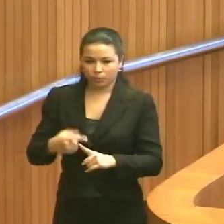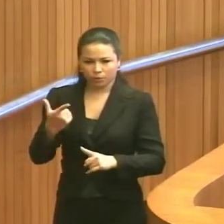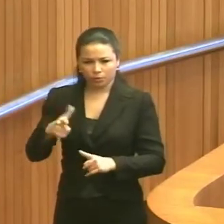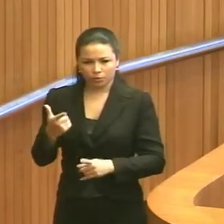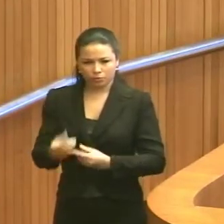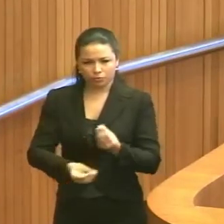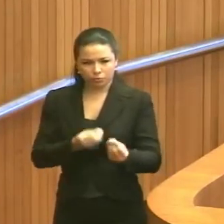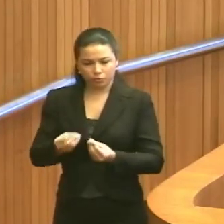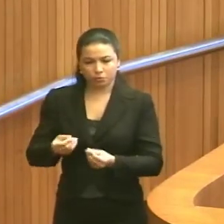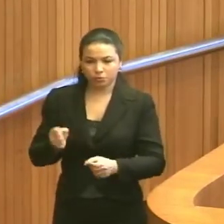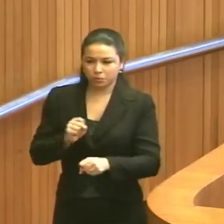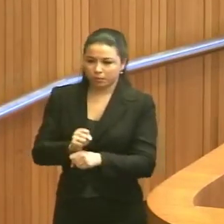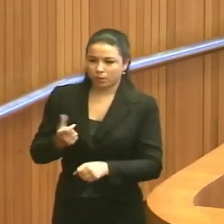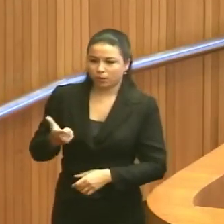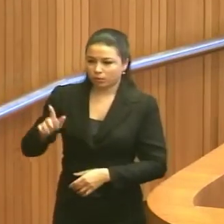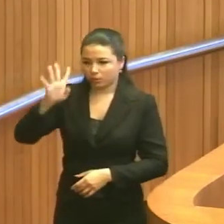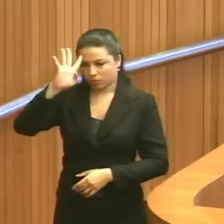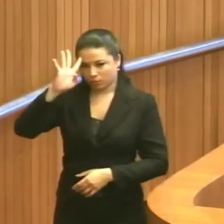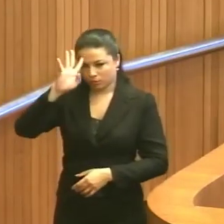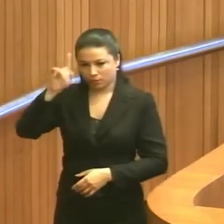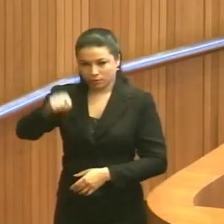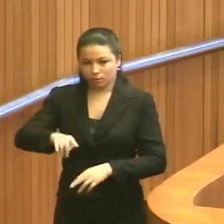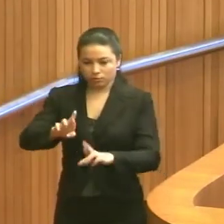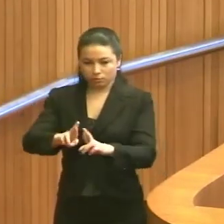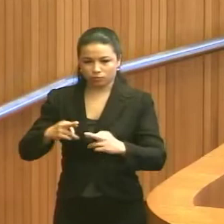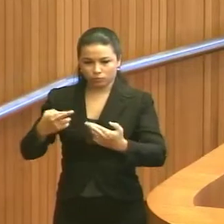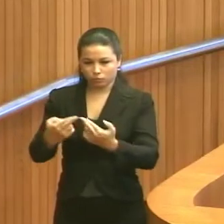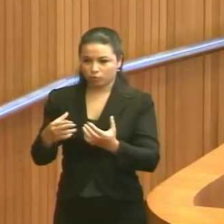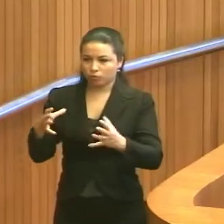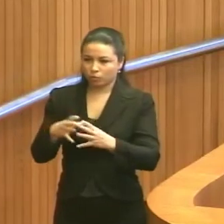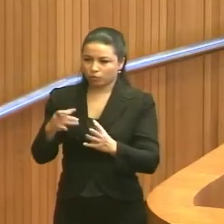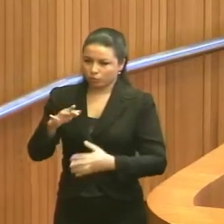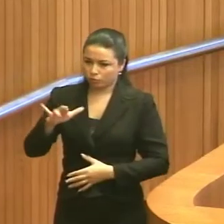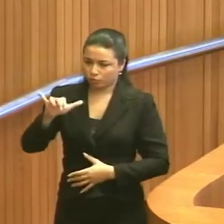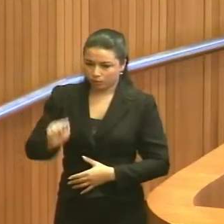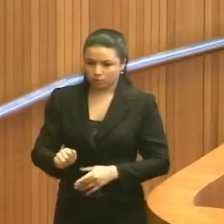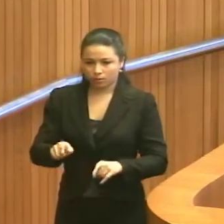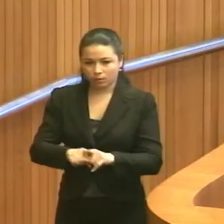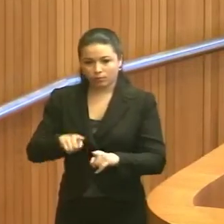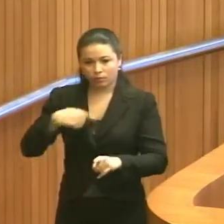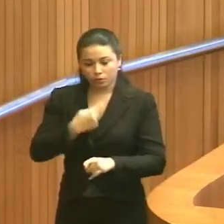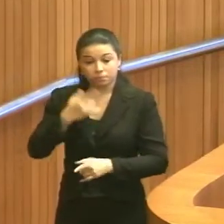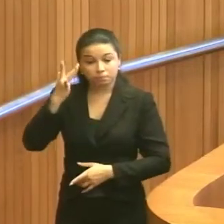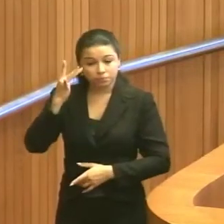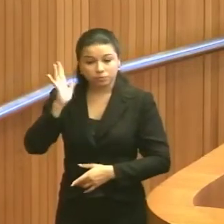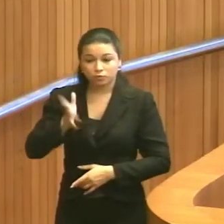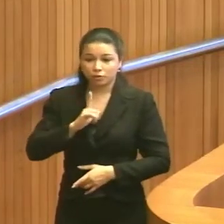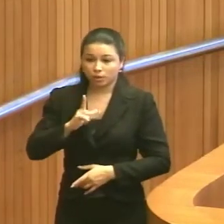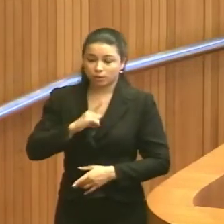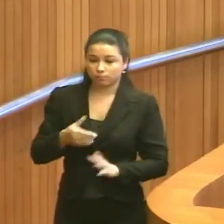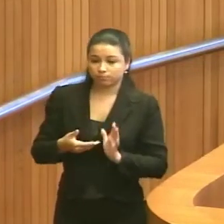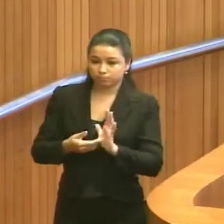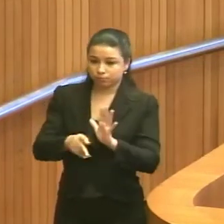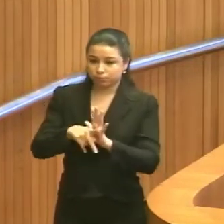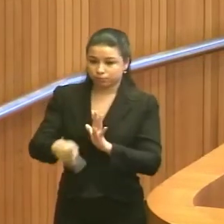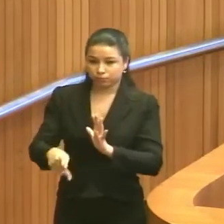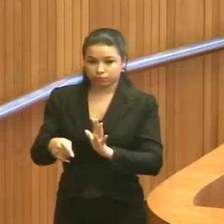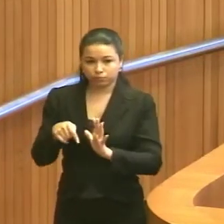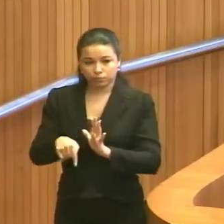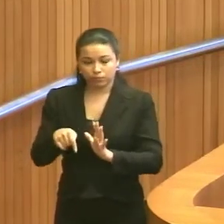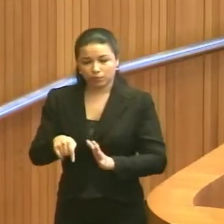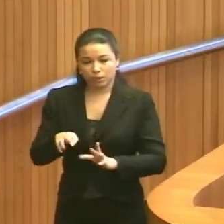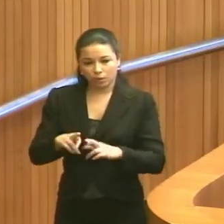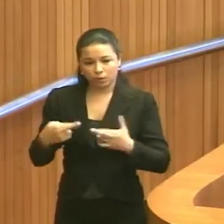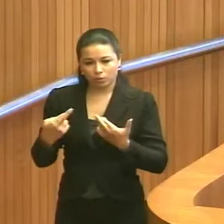não dá para esperar a próxima quarta-feira, que é o dia da reunião da Comissão Ordinária. Vamos estar amanhã já expedindo uma